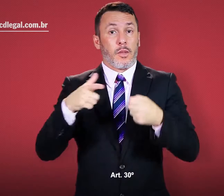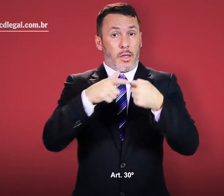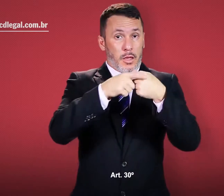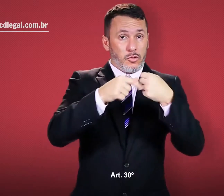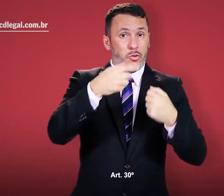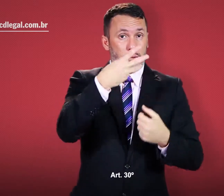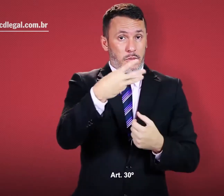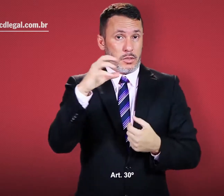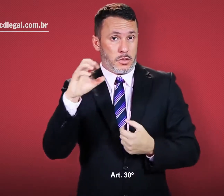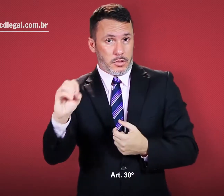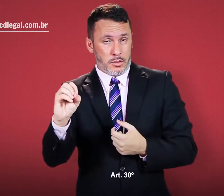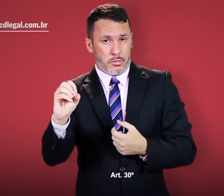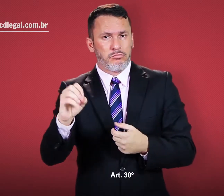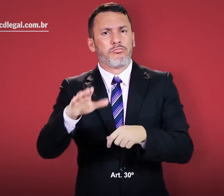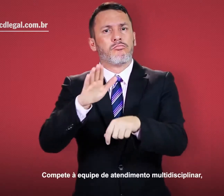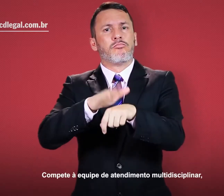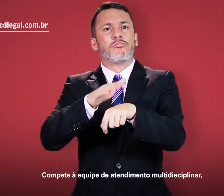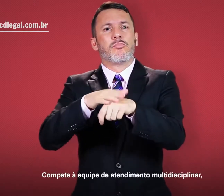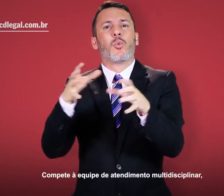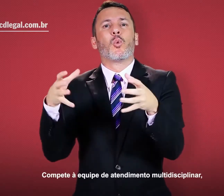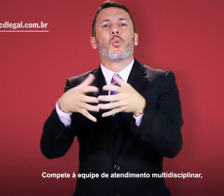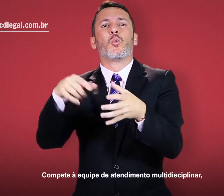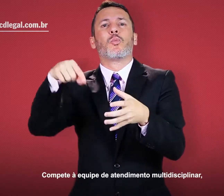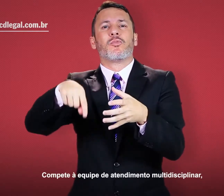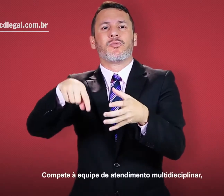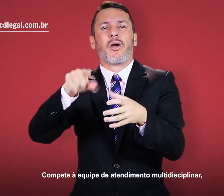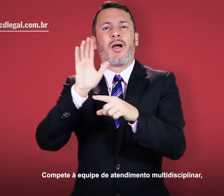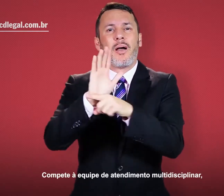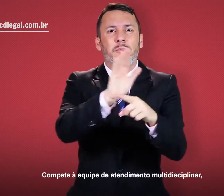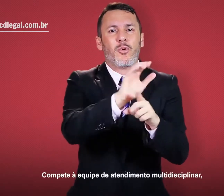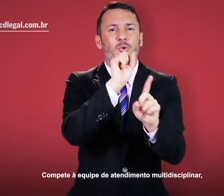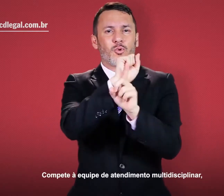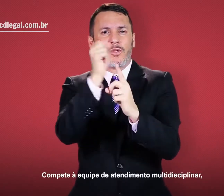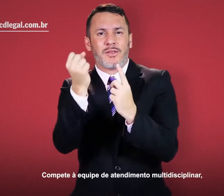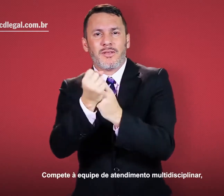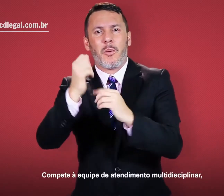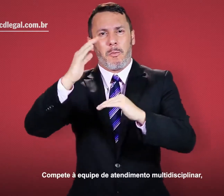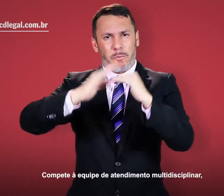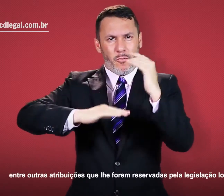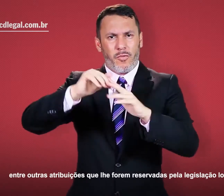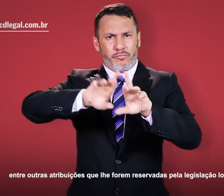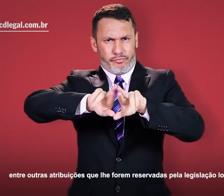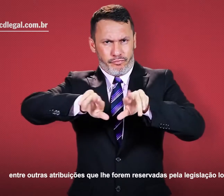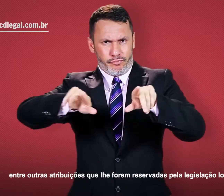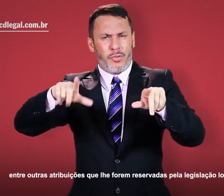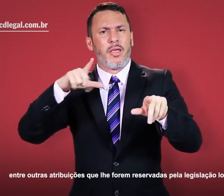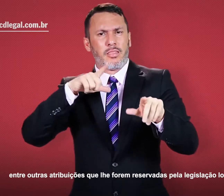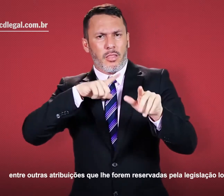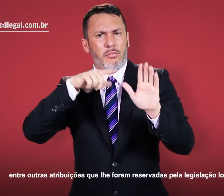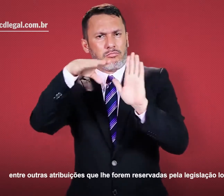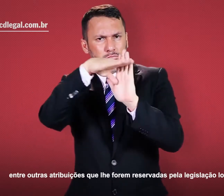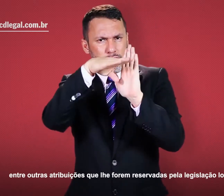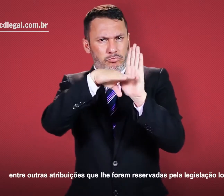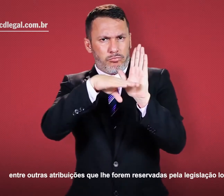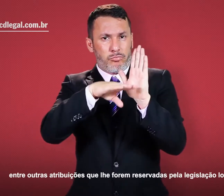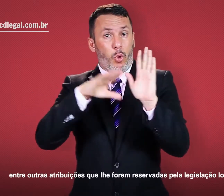Artigo 30. Compete à equipe de atendimento multidisciplinar, entre outras atribuições que lhe forem